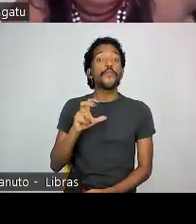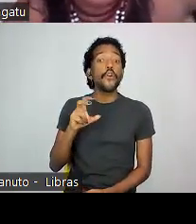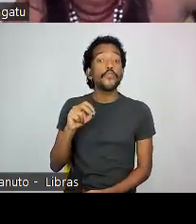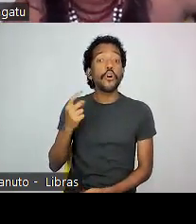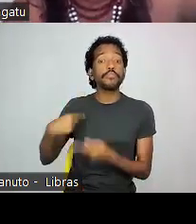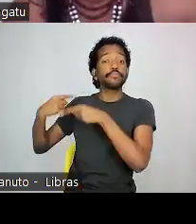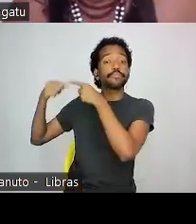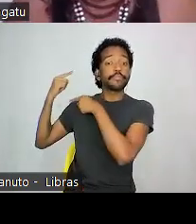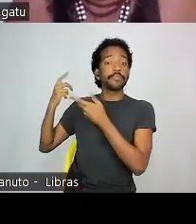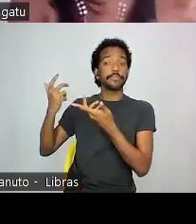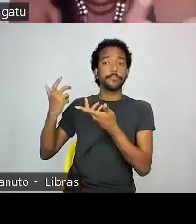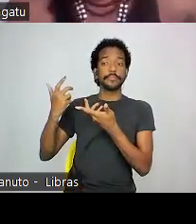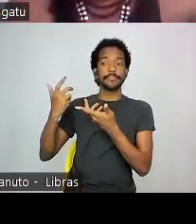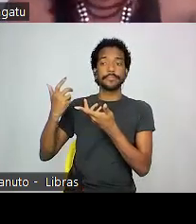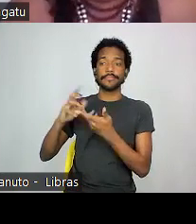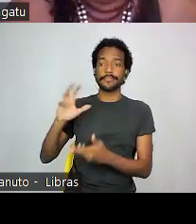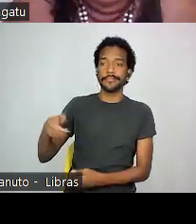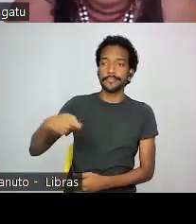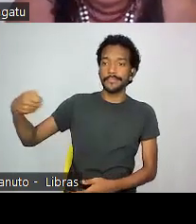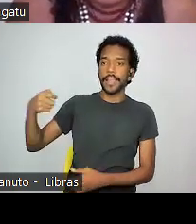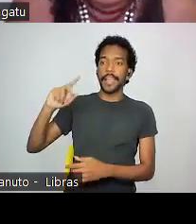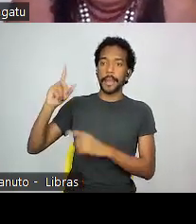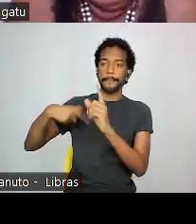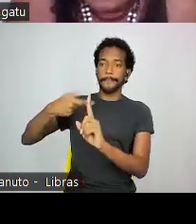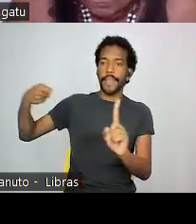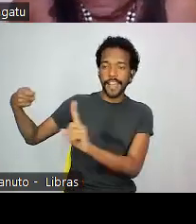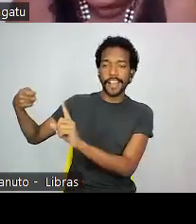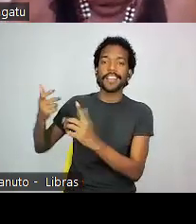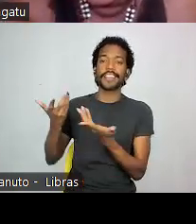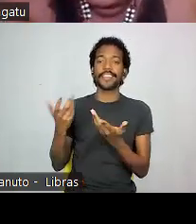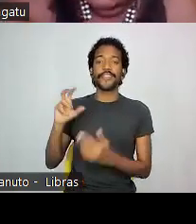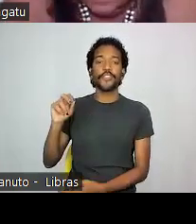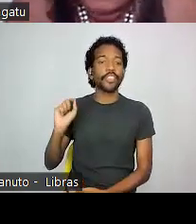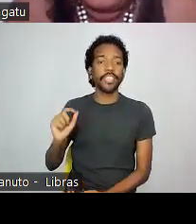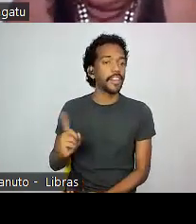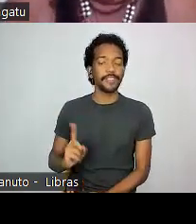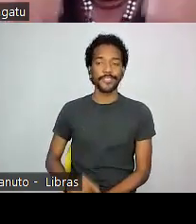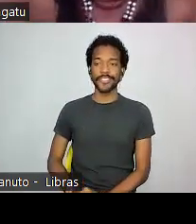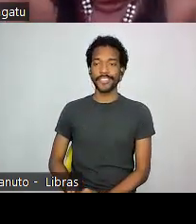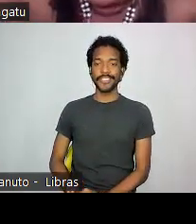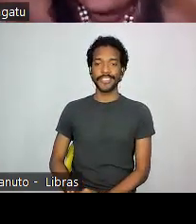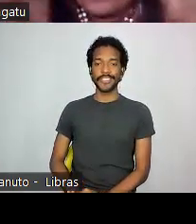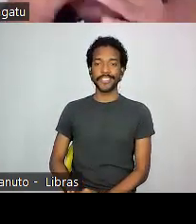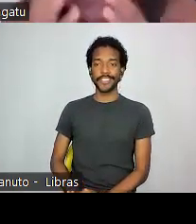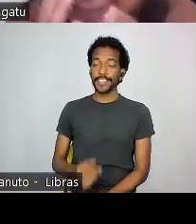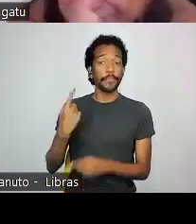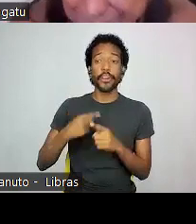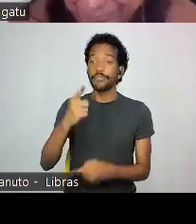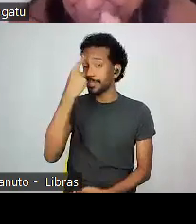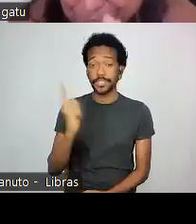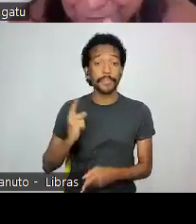laça, vende cachorro? Zé Celso fala isso, né? E por que que você não sabe disso? Existem razões